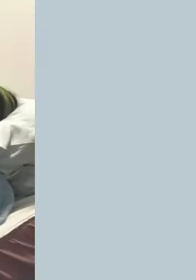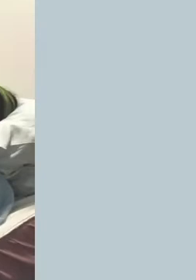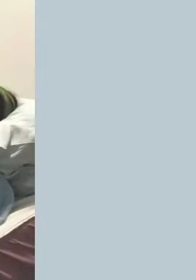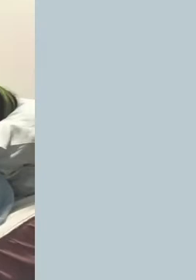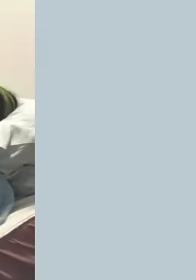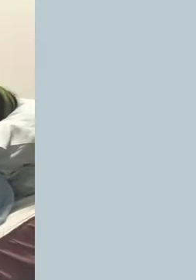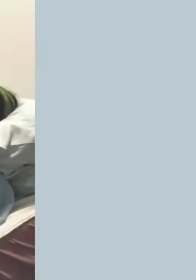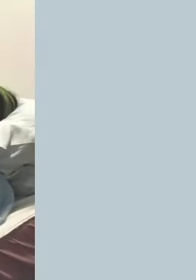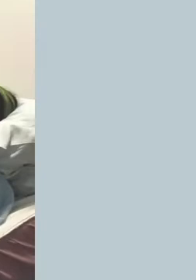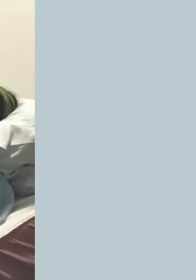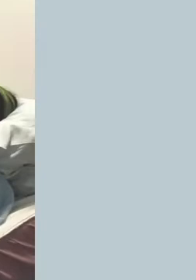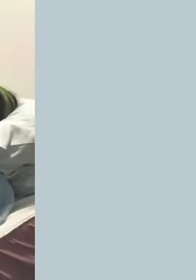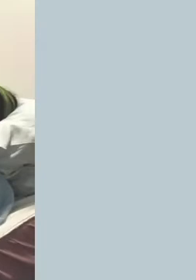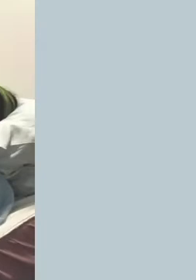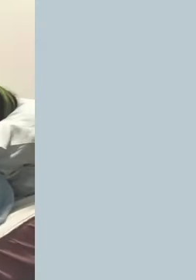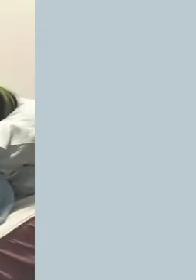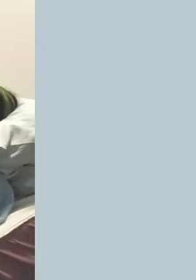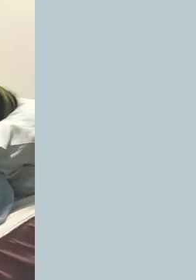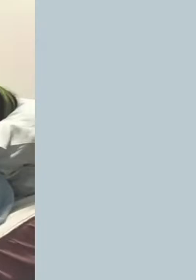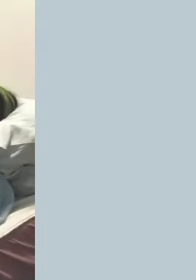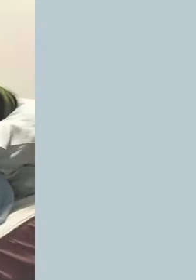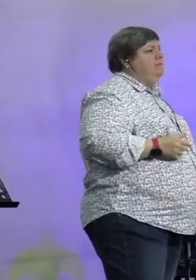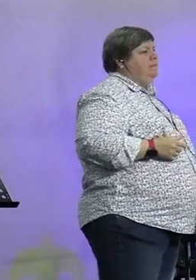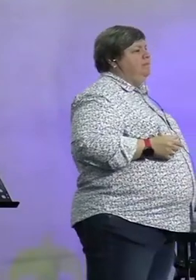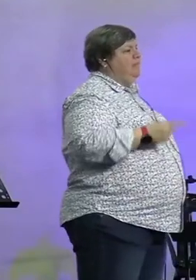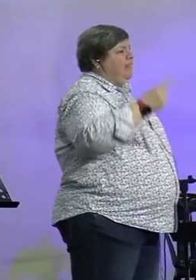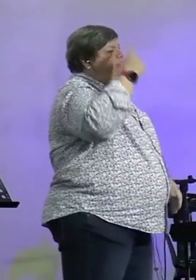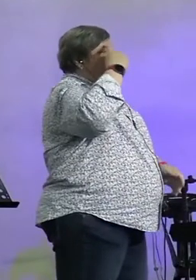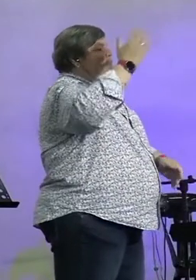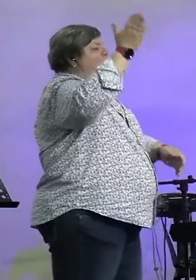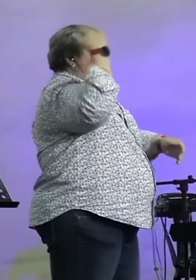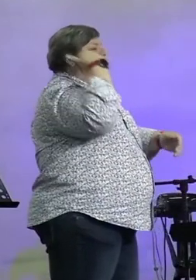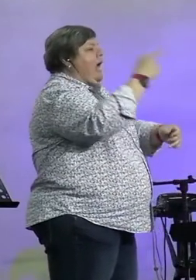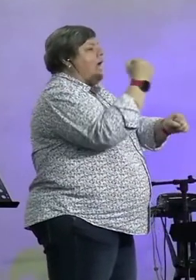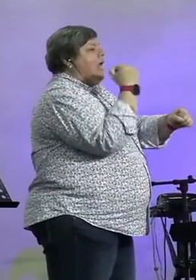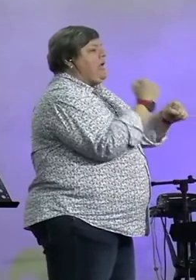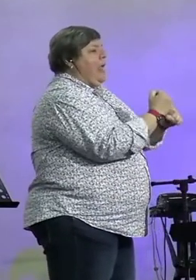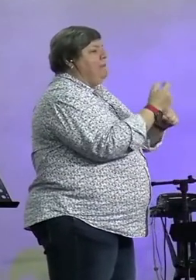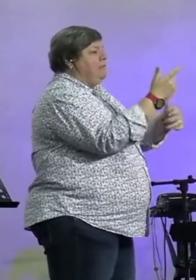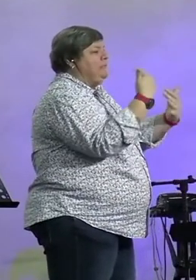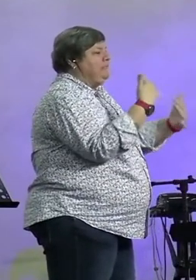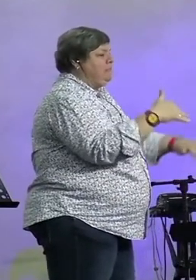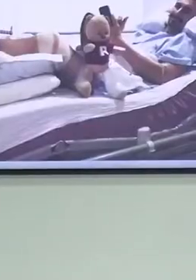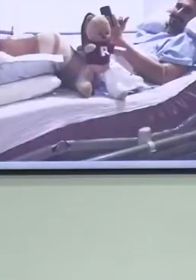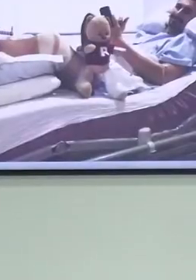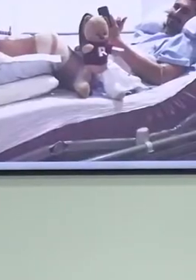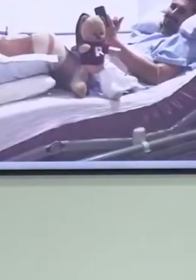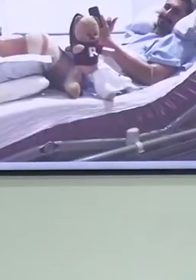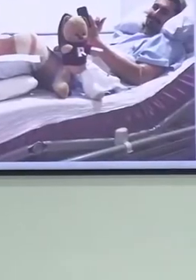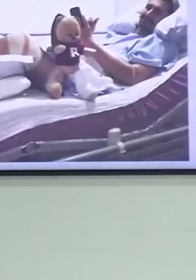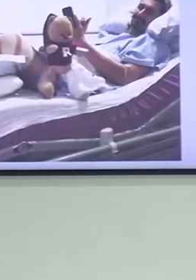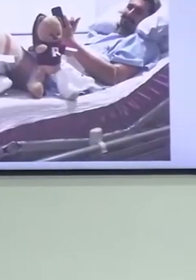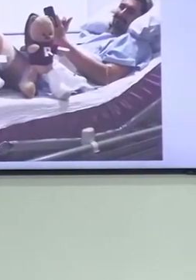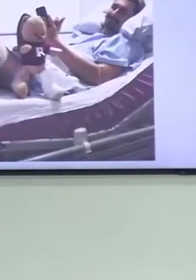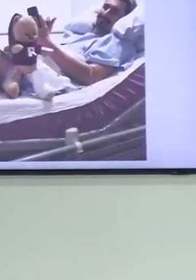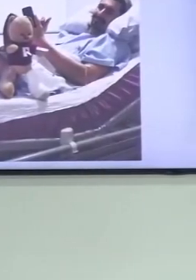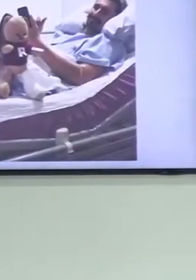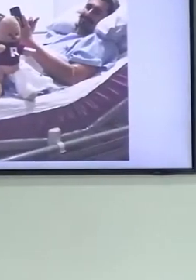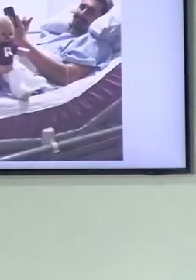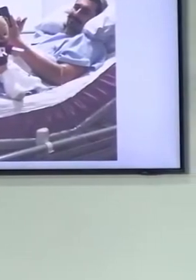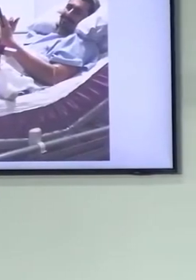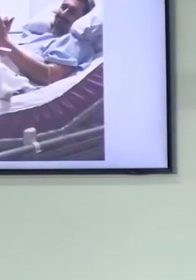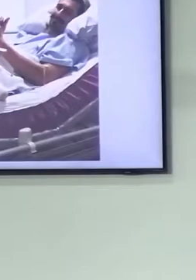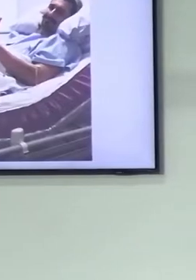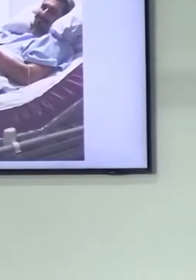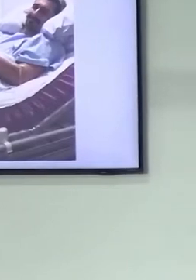jy, wie van jy onthou die ouwe arcade games? Jy gooi 20 cent in, dan krij jy drie levens. Ek wil hom gesê, nou is jy op extra lewe hoor. Nou moet jy nie